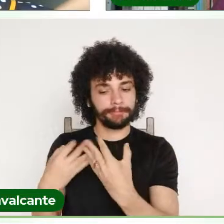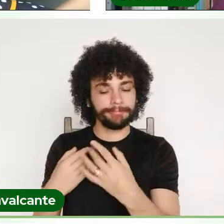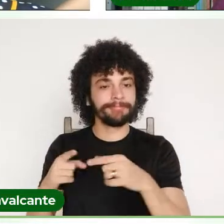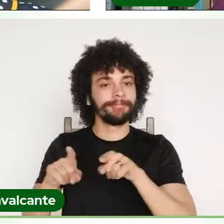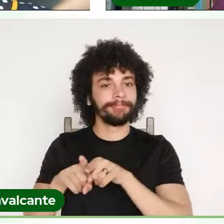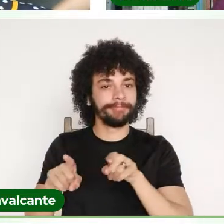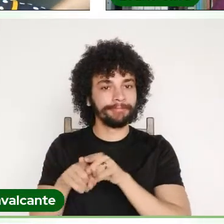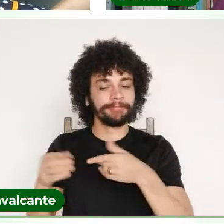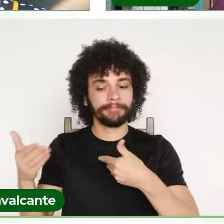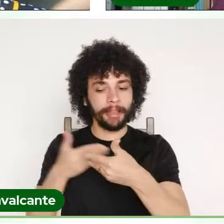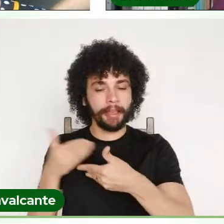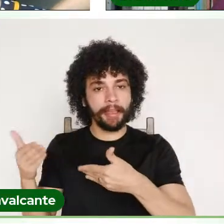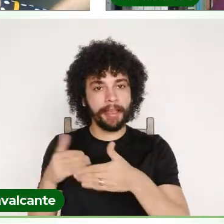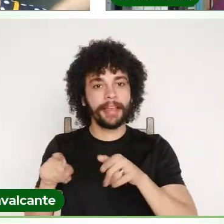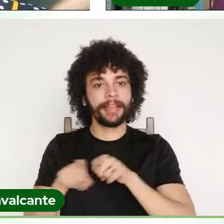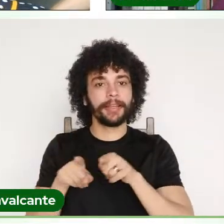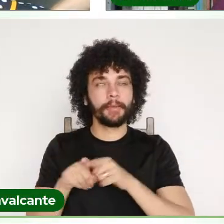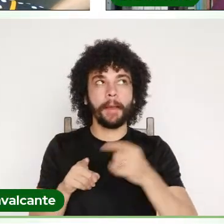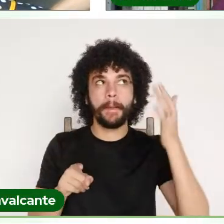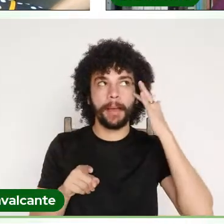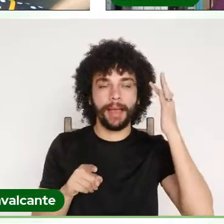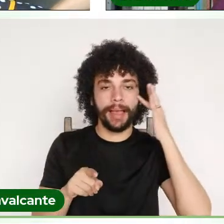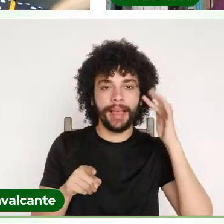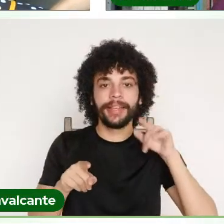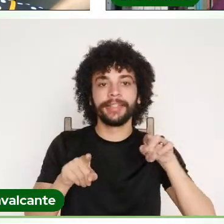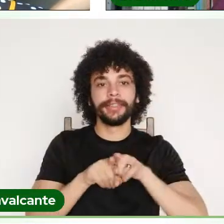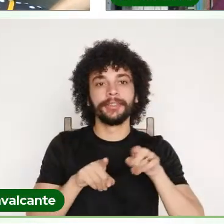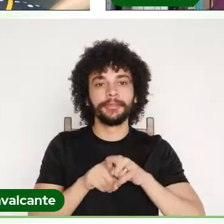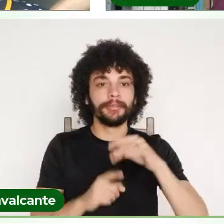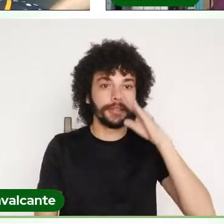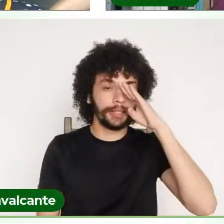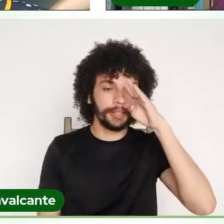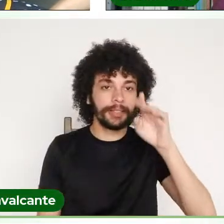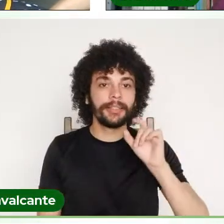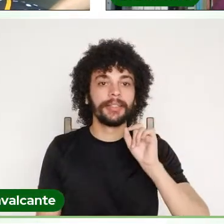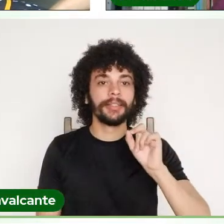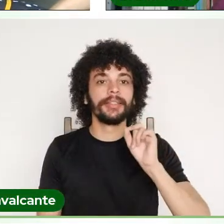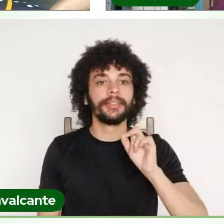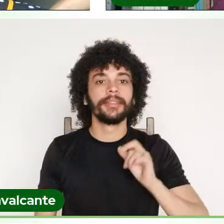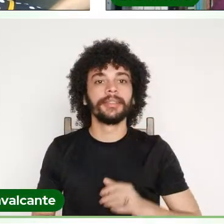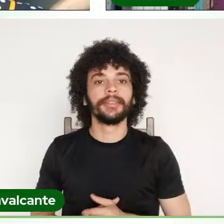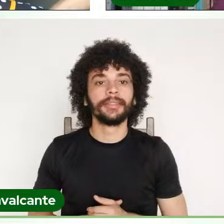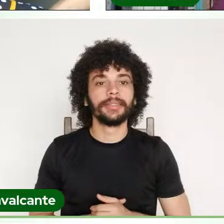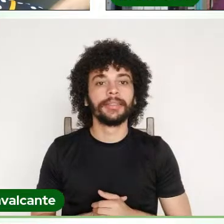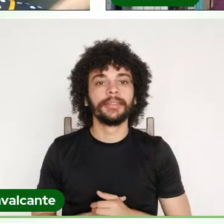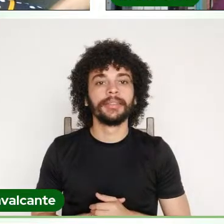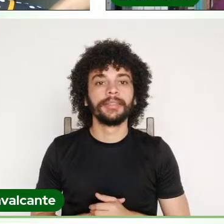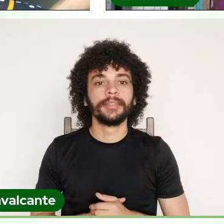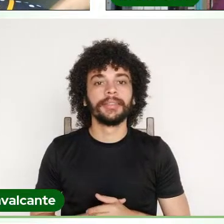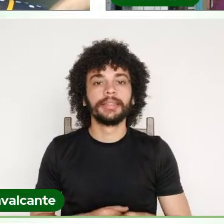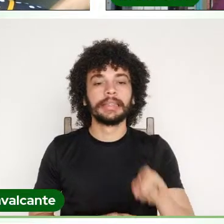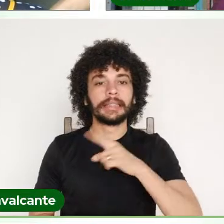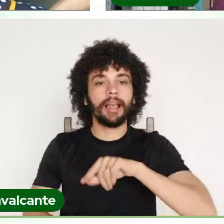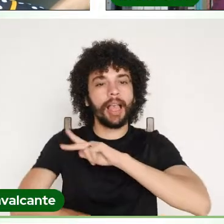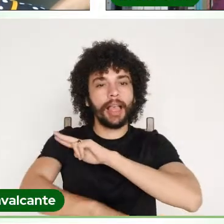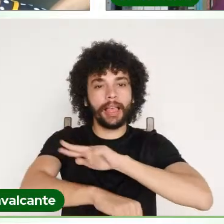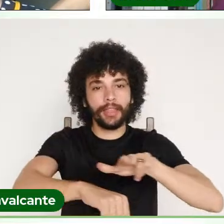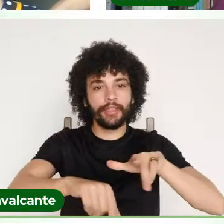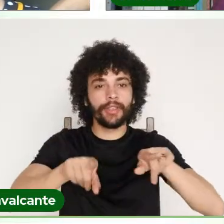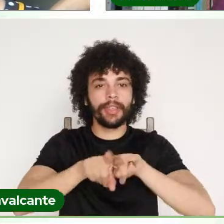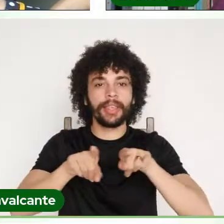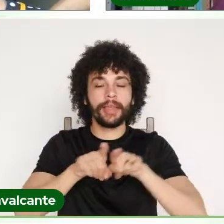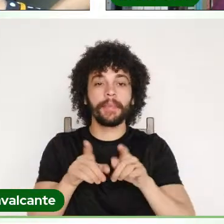a nos, a fazer a gente pensar, principalmente sobre as etnias, né, a questão